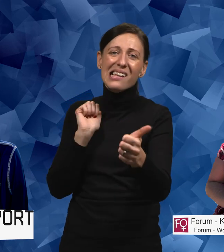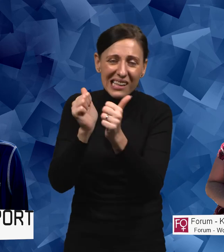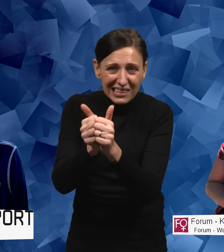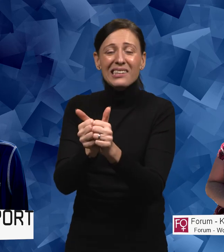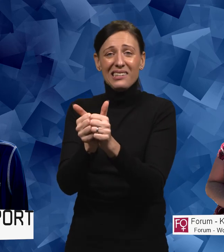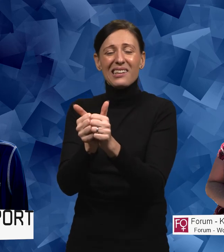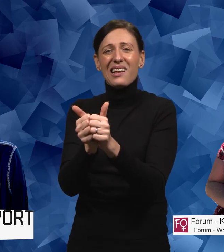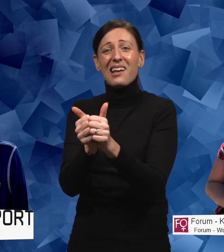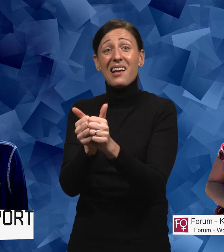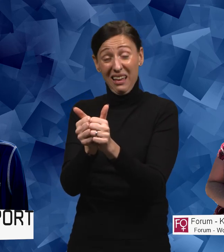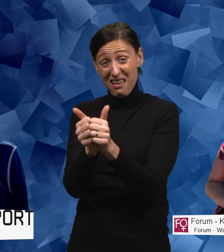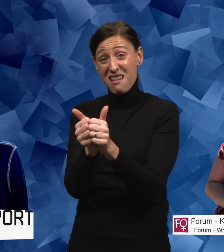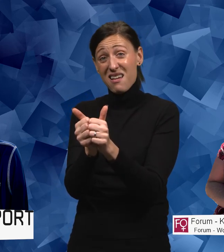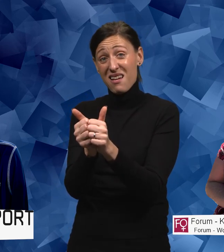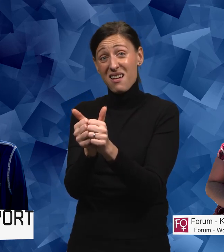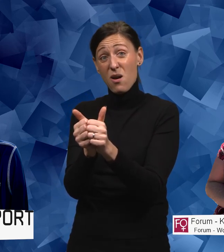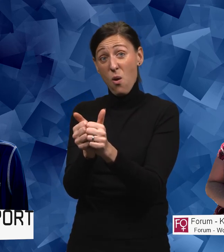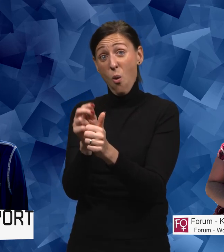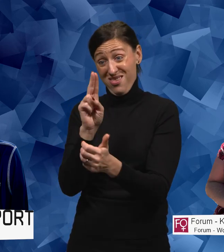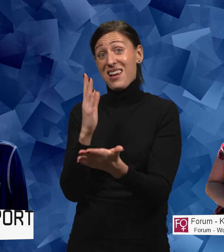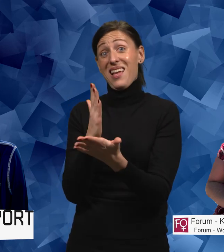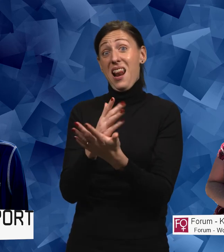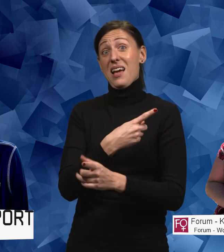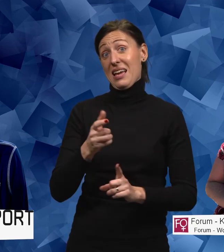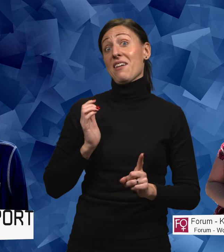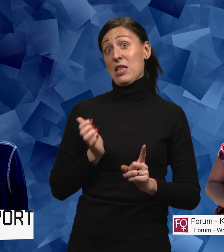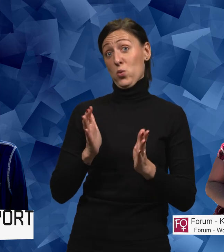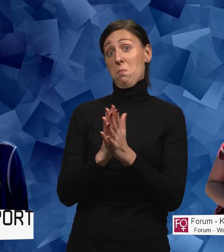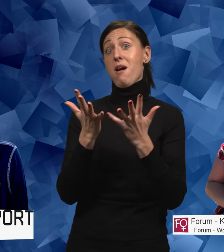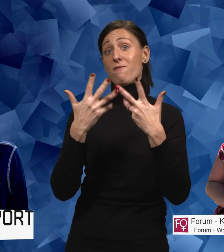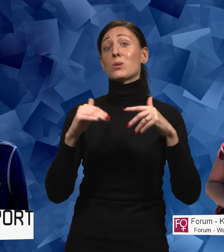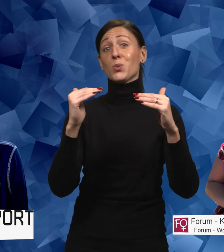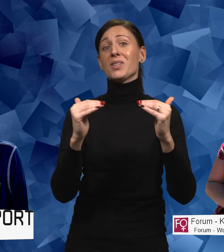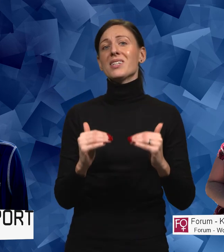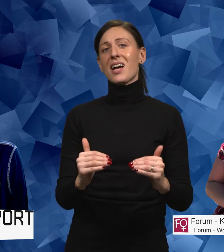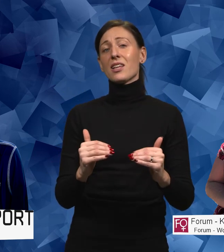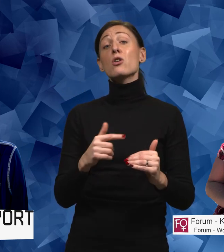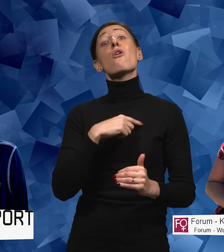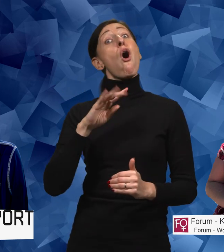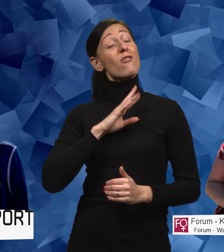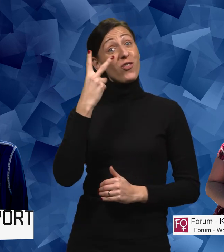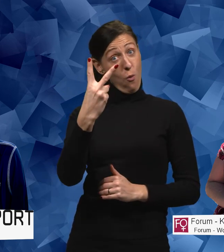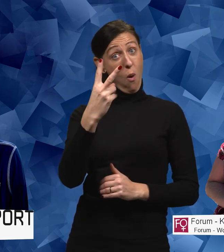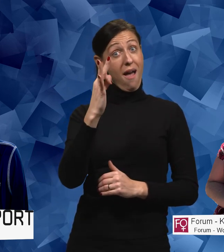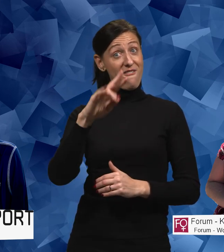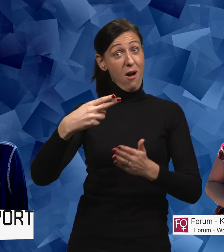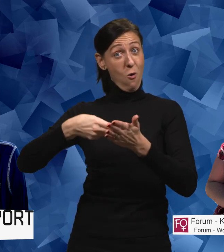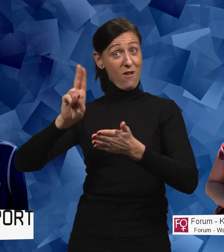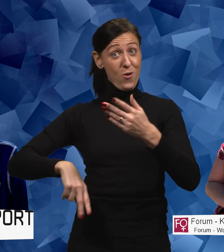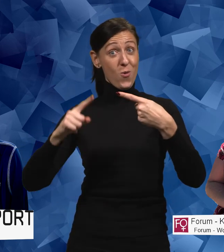behöver ta omtag i. Det är ju också så att när det gäller kvinnor med funktionsnedsättning så har vi ju två FN